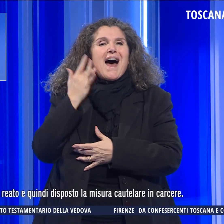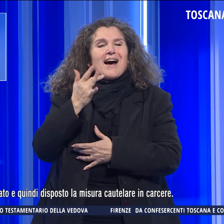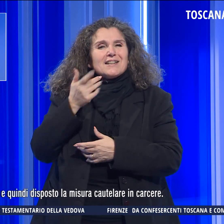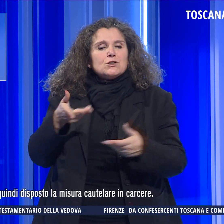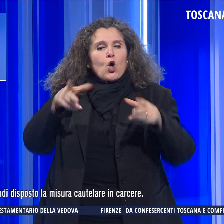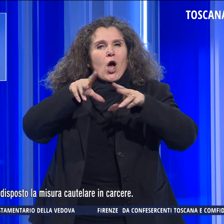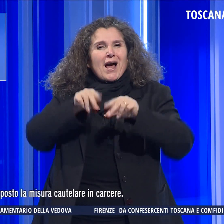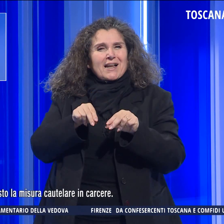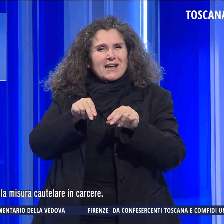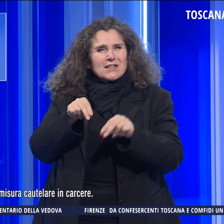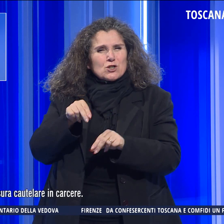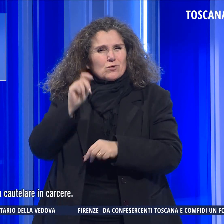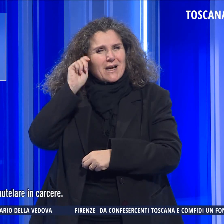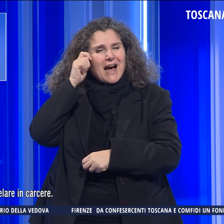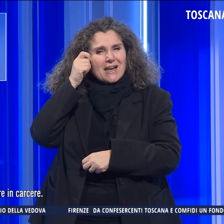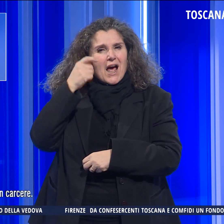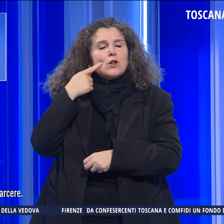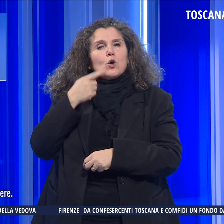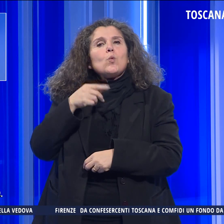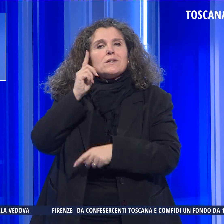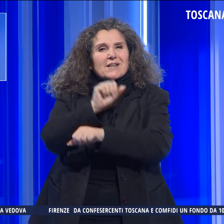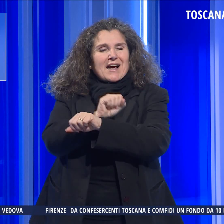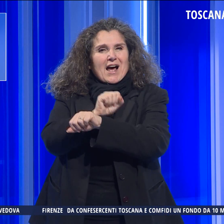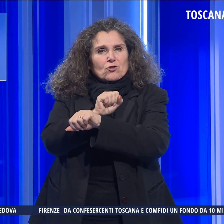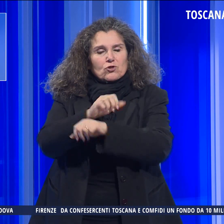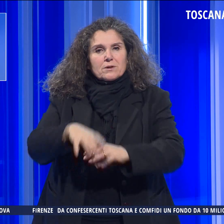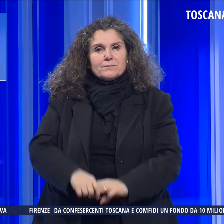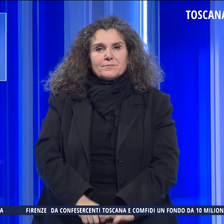reato e quindi ha disposto la misura cautelare in carcere.